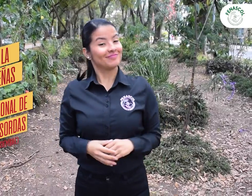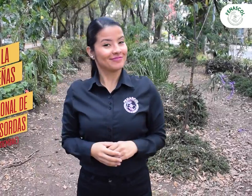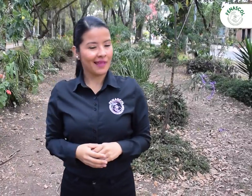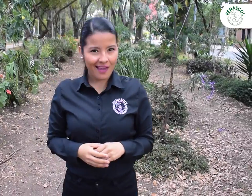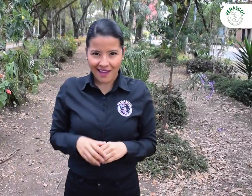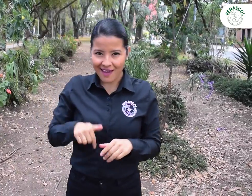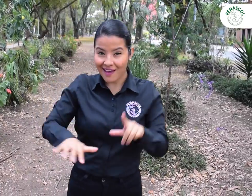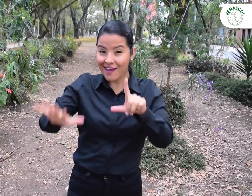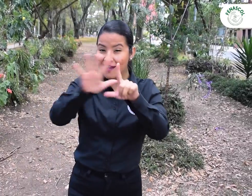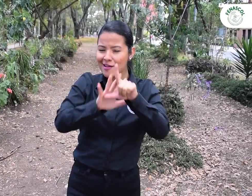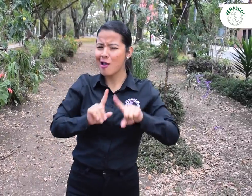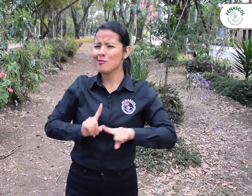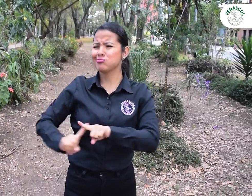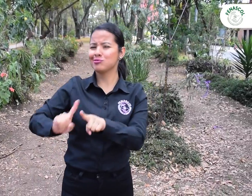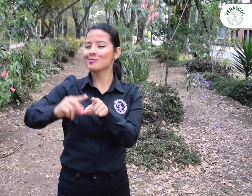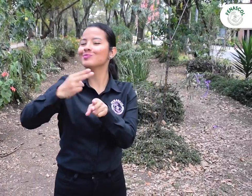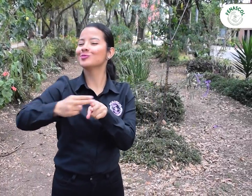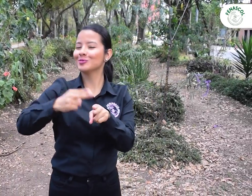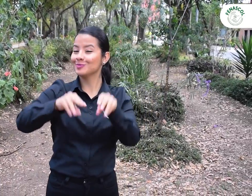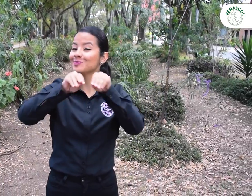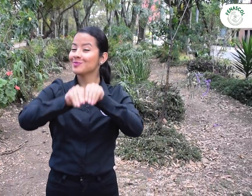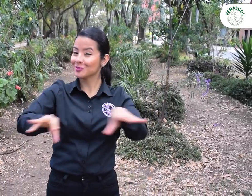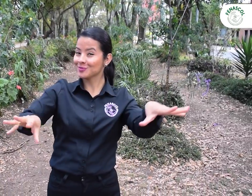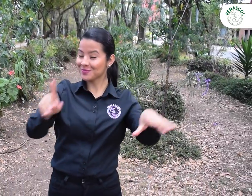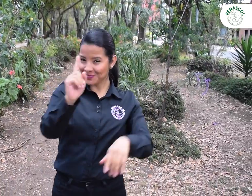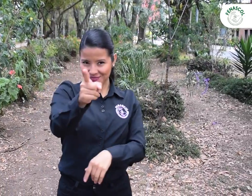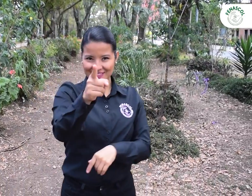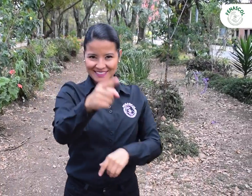Pronto seguiremos publicando más información al respecto.